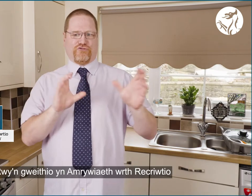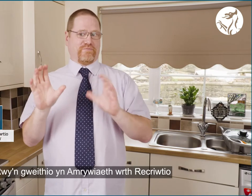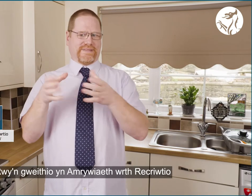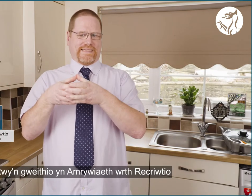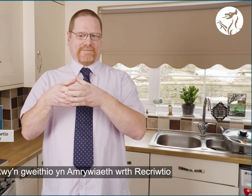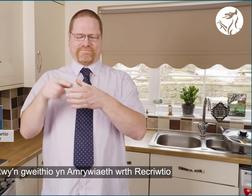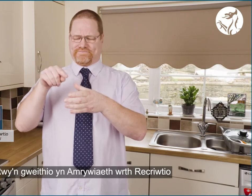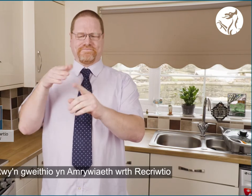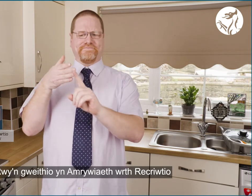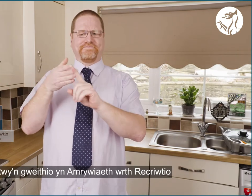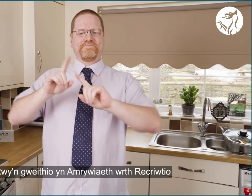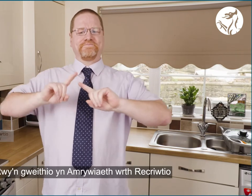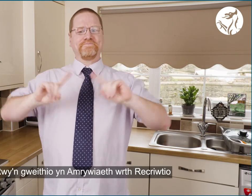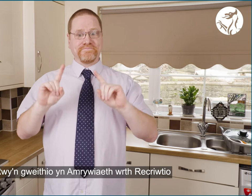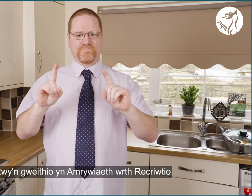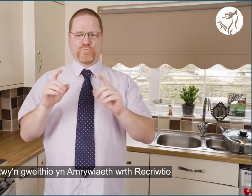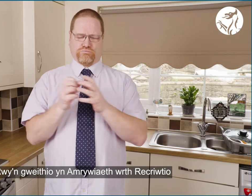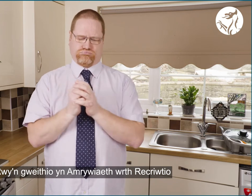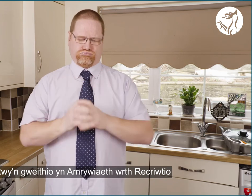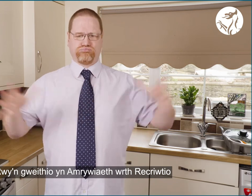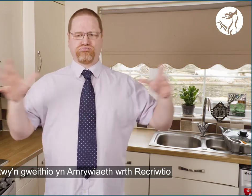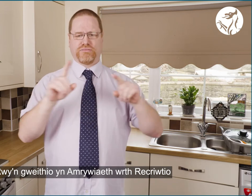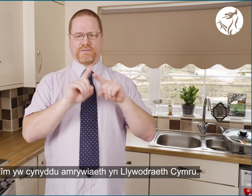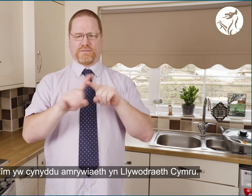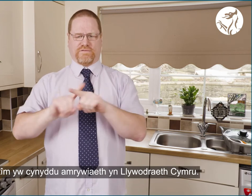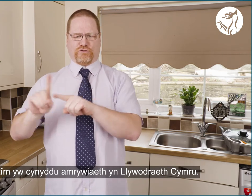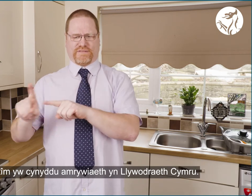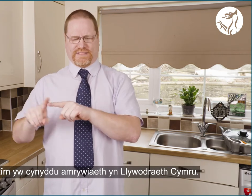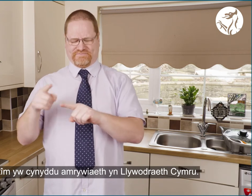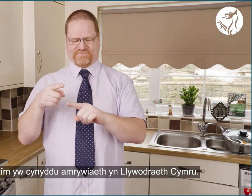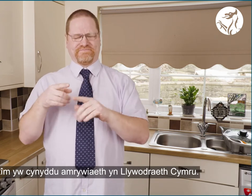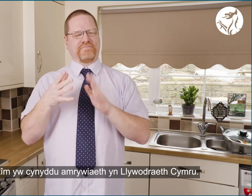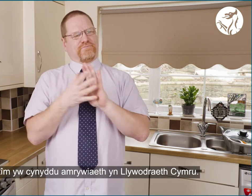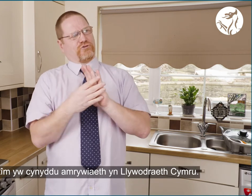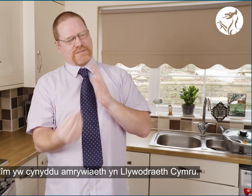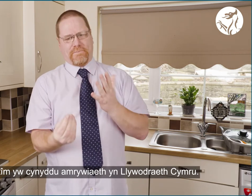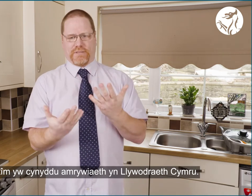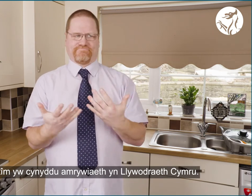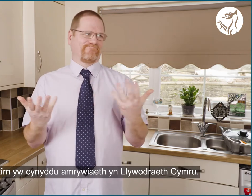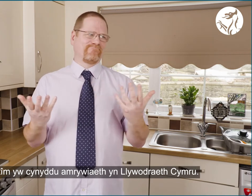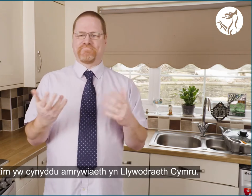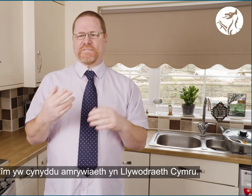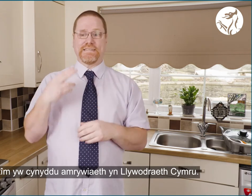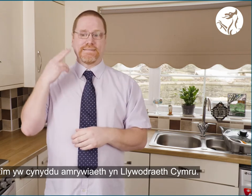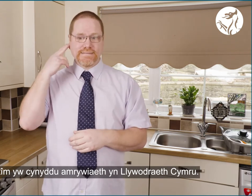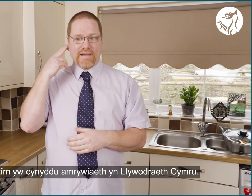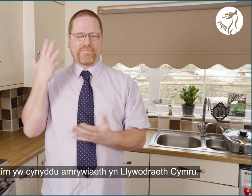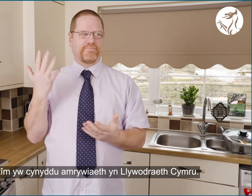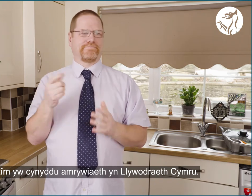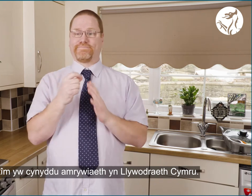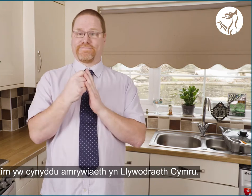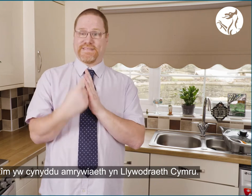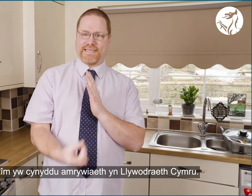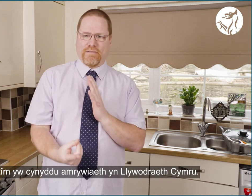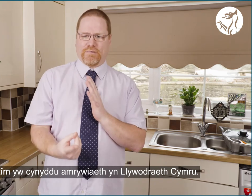Rwy'n gweithio yn amrywiaeth wrth recriwtio. Nod ein tîm yw cynnyddu amrywiaeth yn Llywodraeth